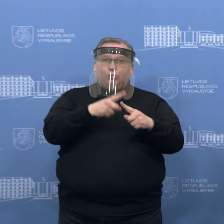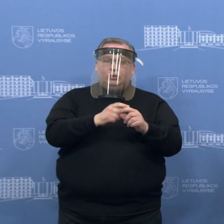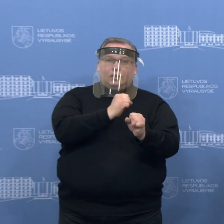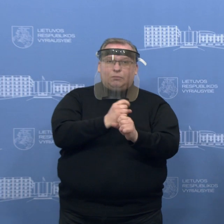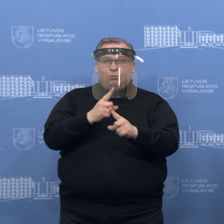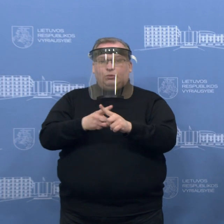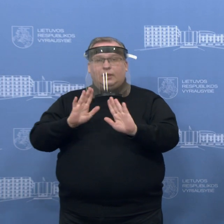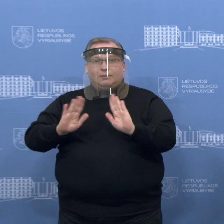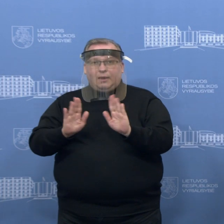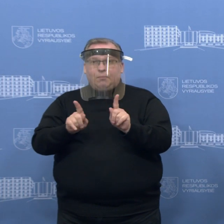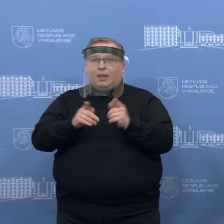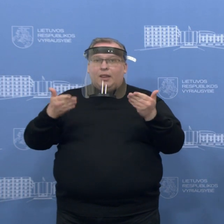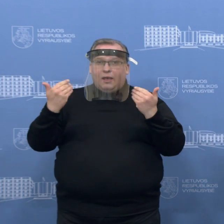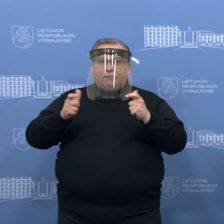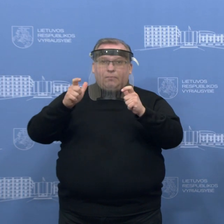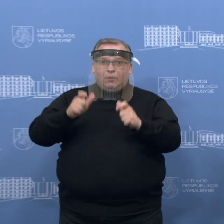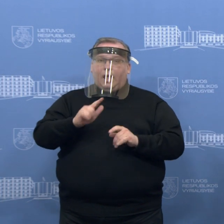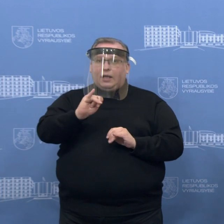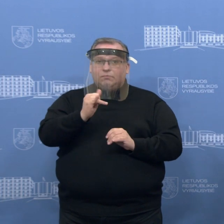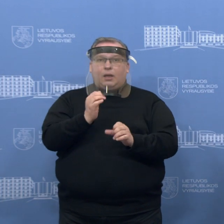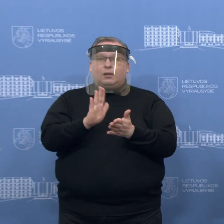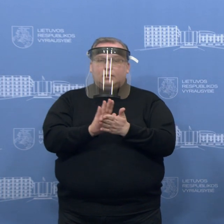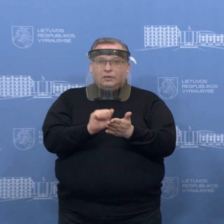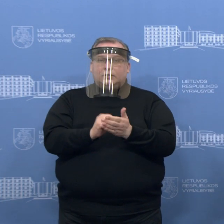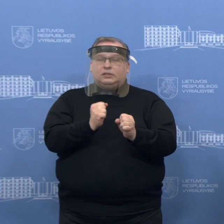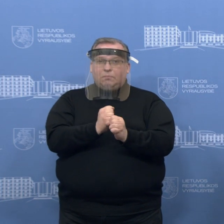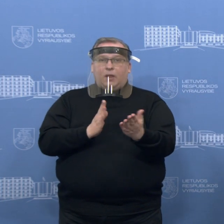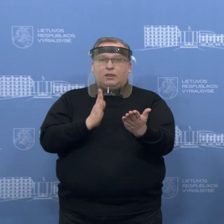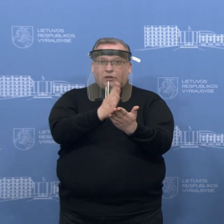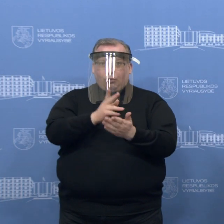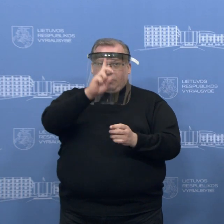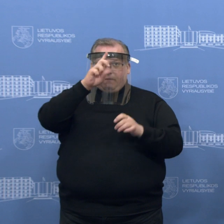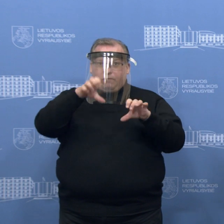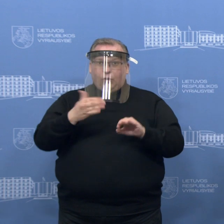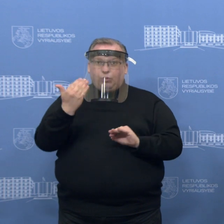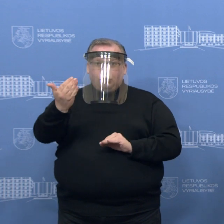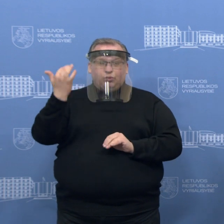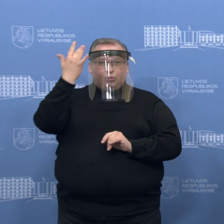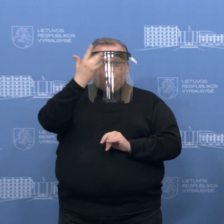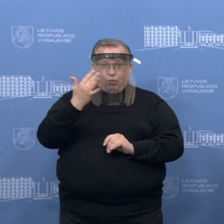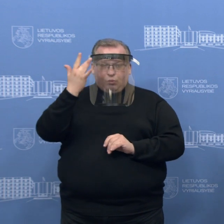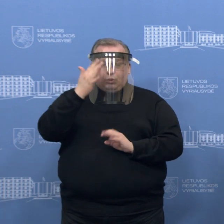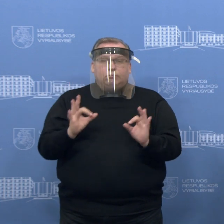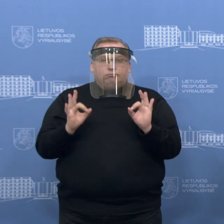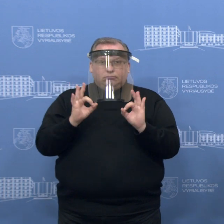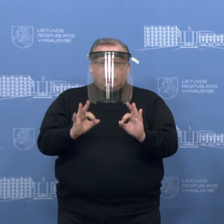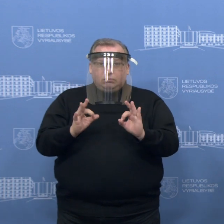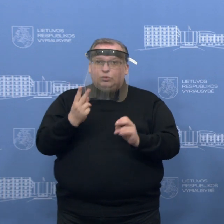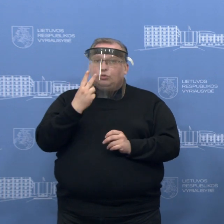vadovausiamės tais ekspertės, kurie dirba su vyriausybė, jų nuomonė ir tikrai